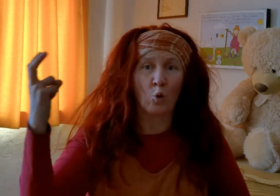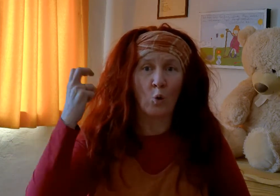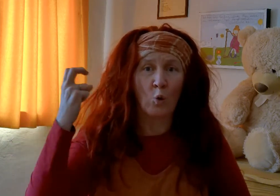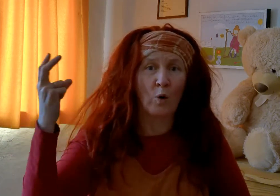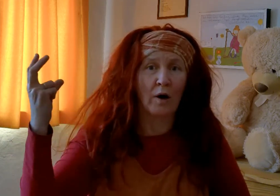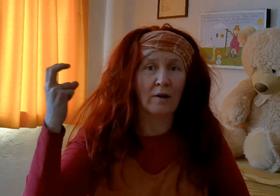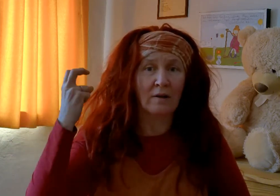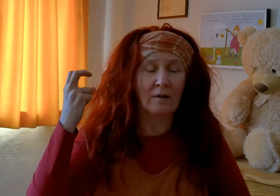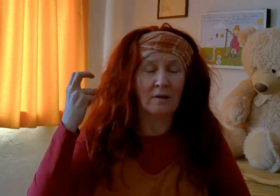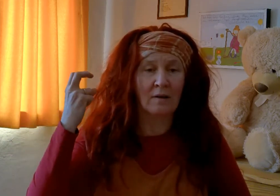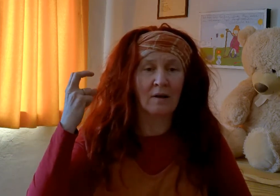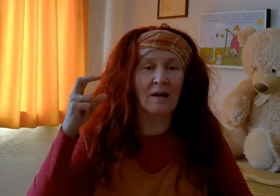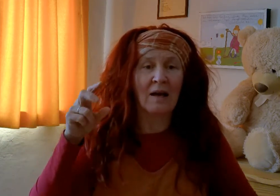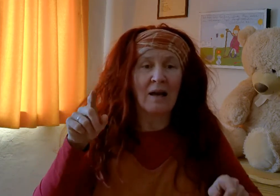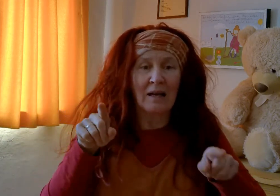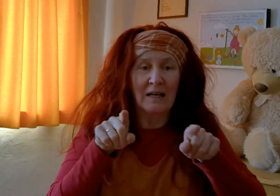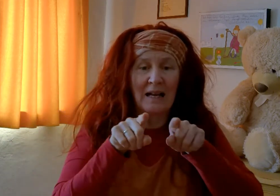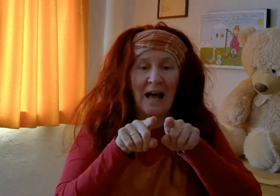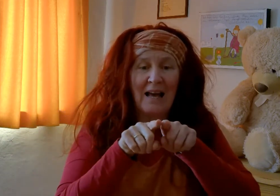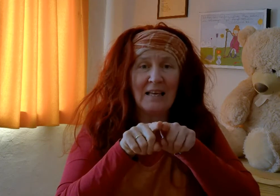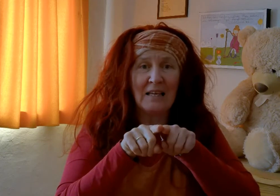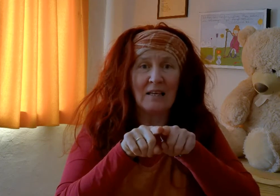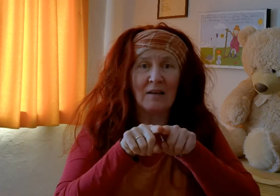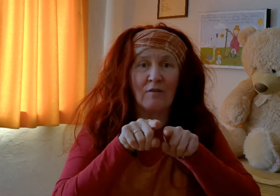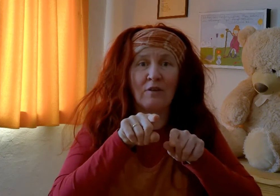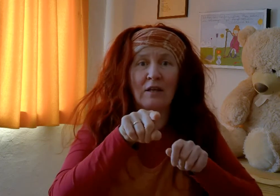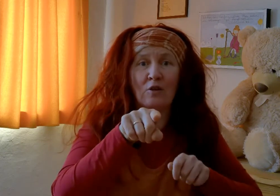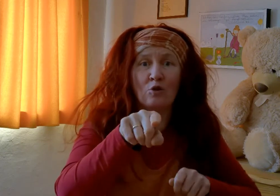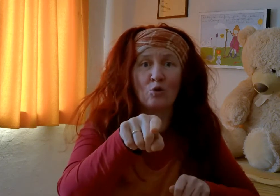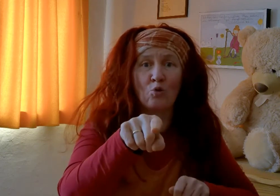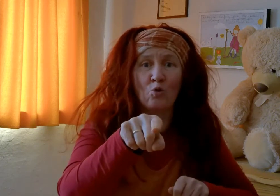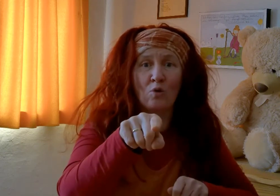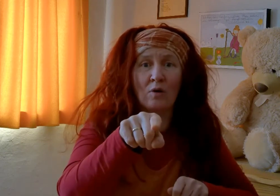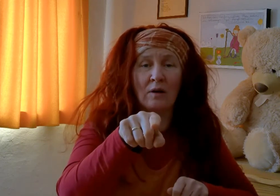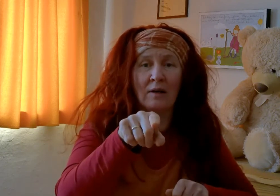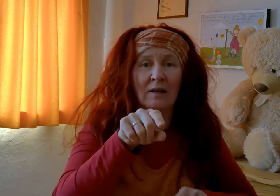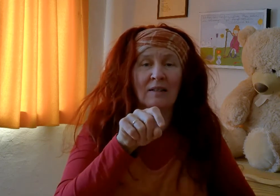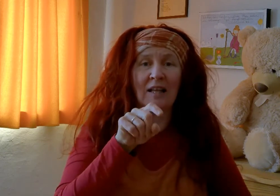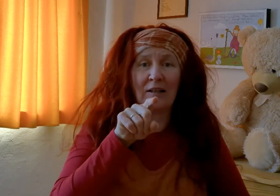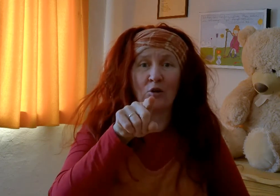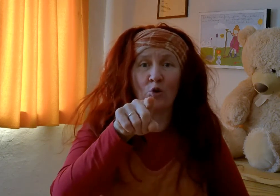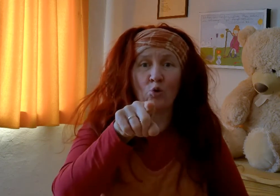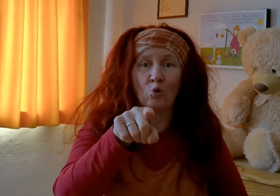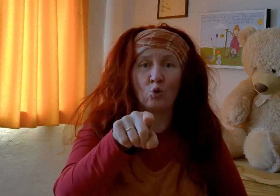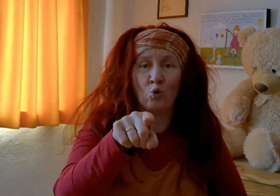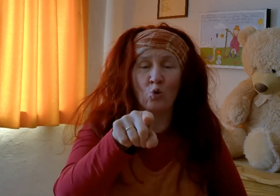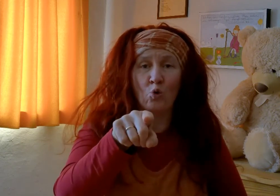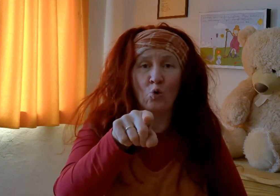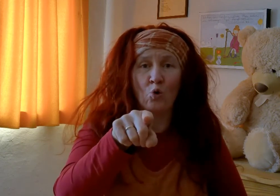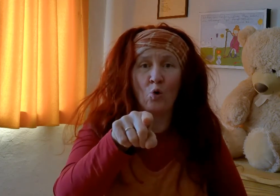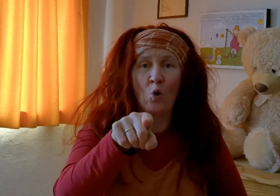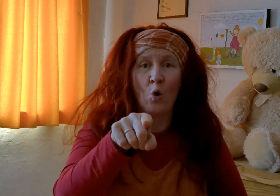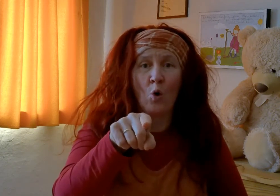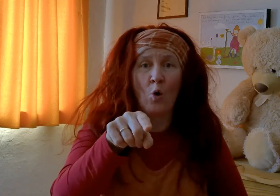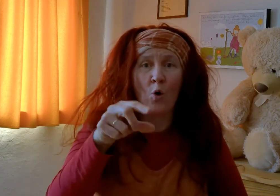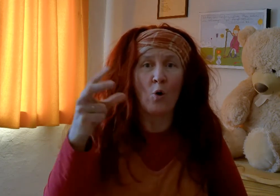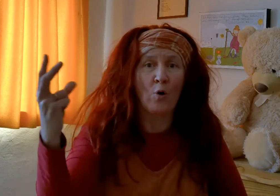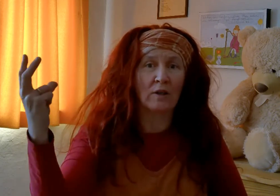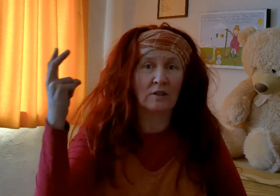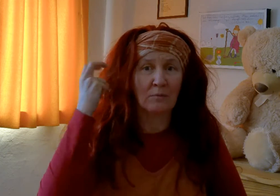hören, gleich wie du, denn du hörst